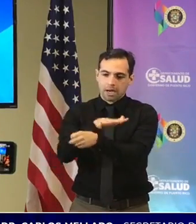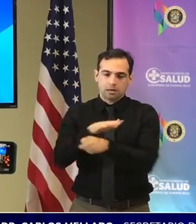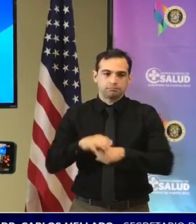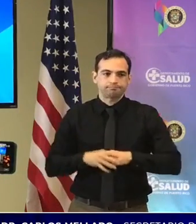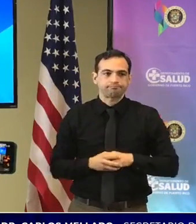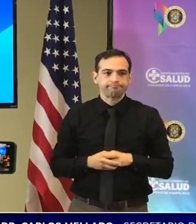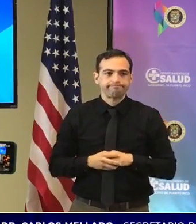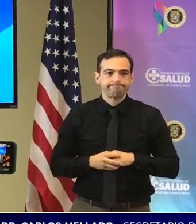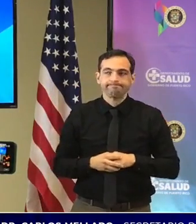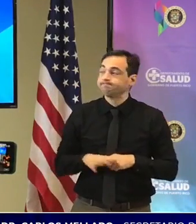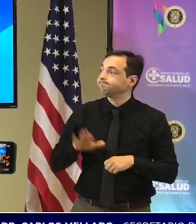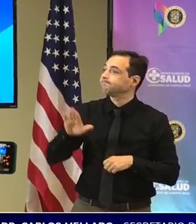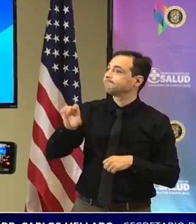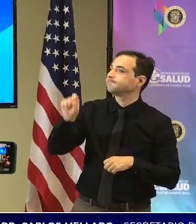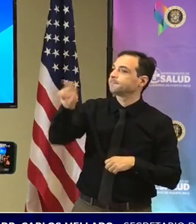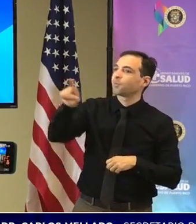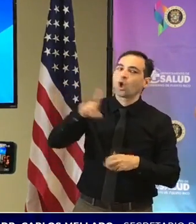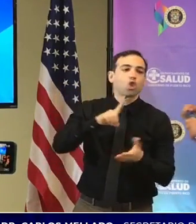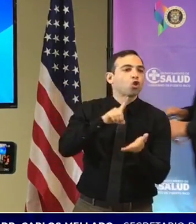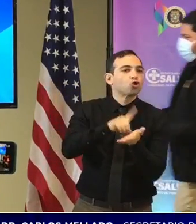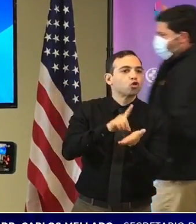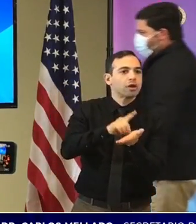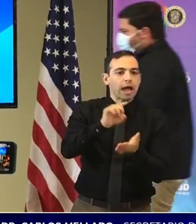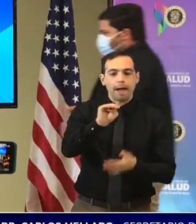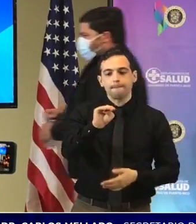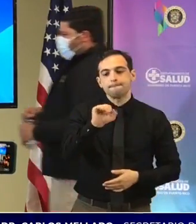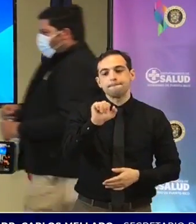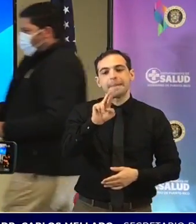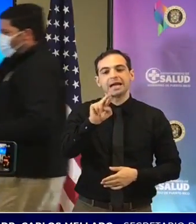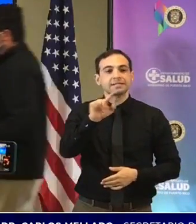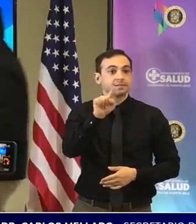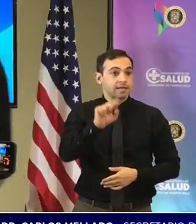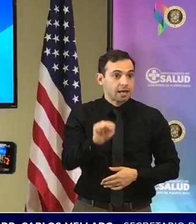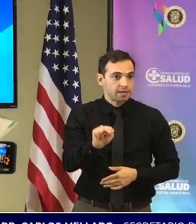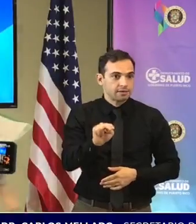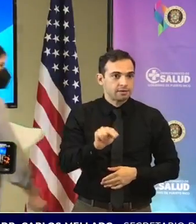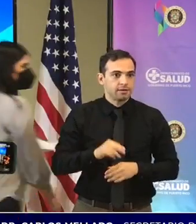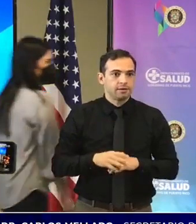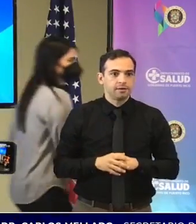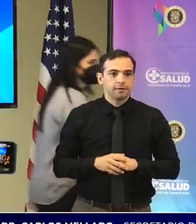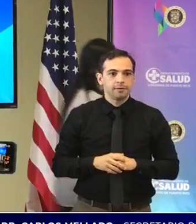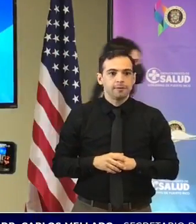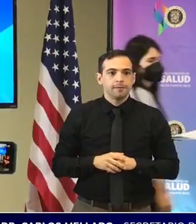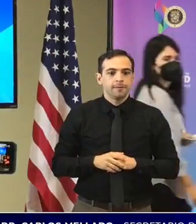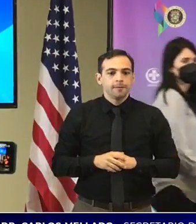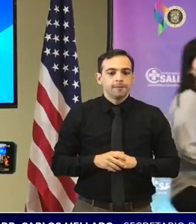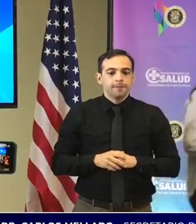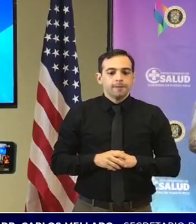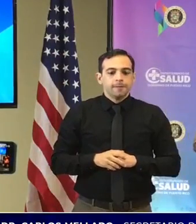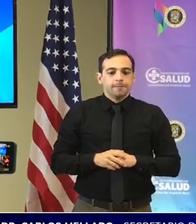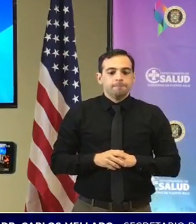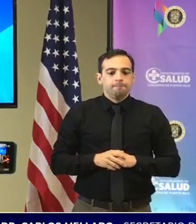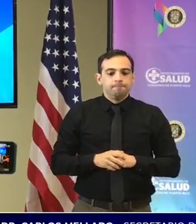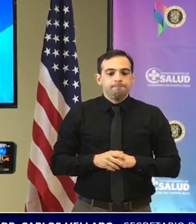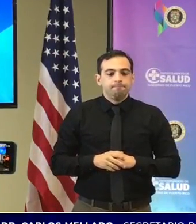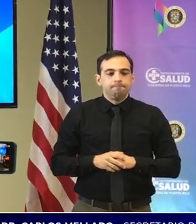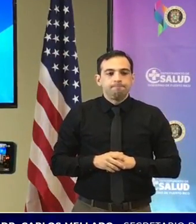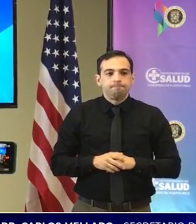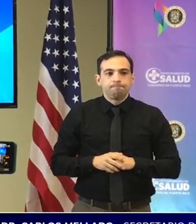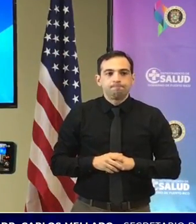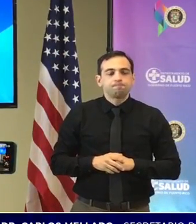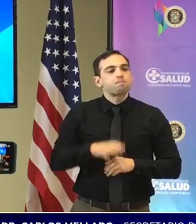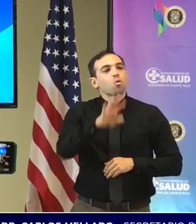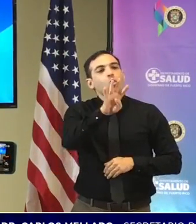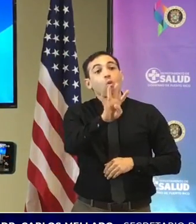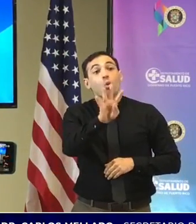doctora Marzano o bueno quizás usted también creo que los dos quizás la pueden responder tomando en cuenta las 49